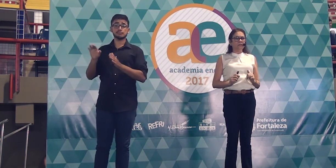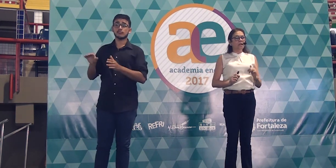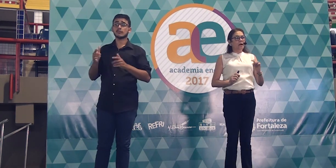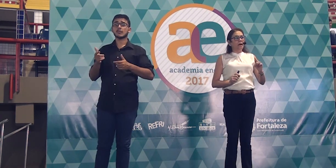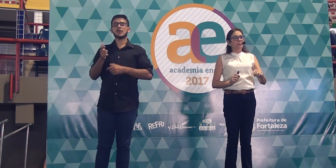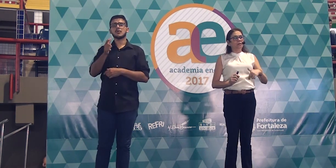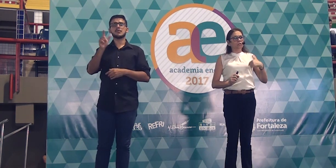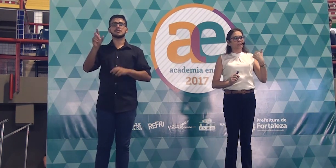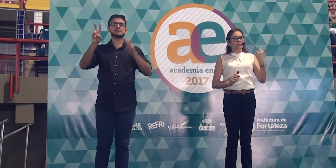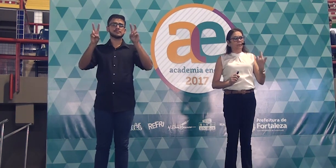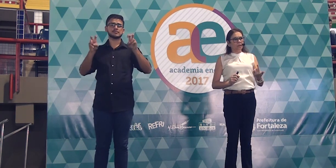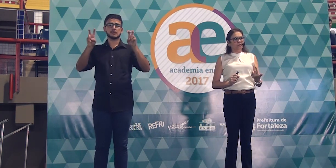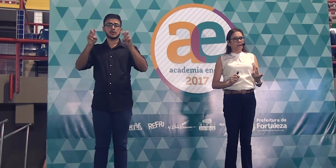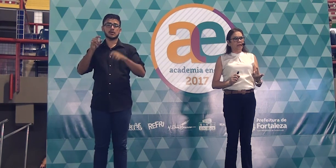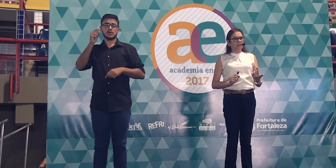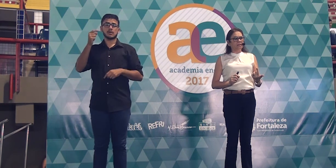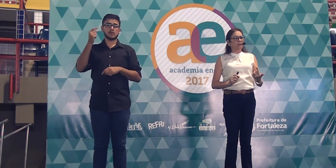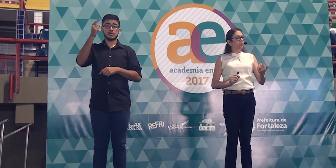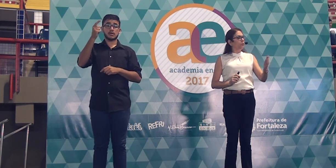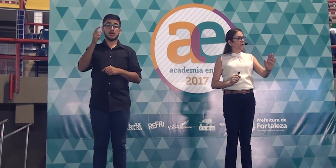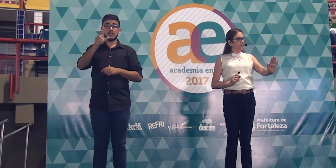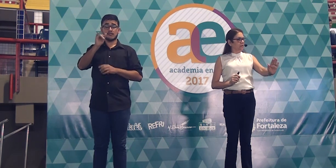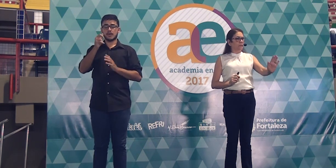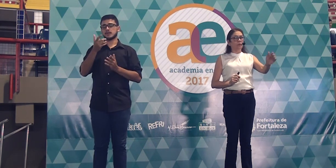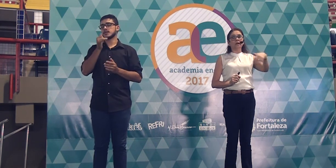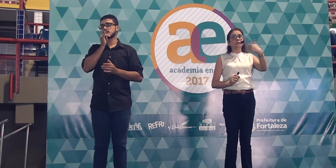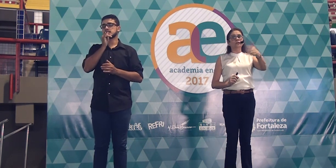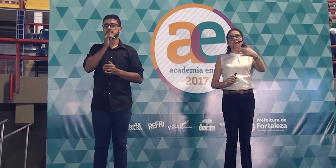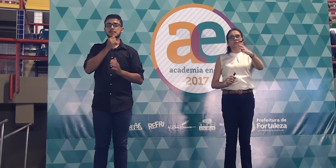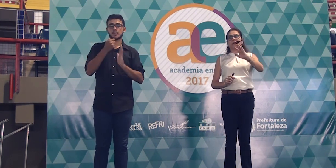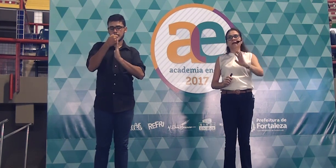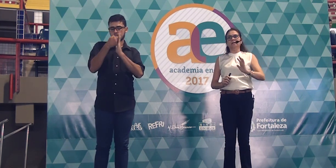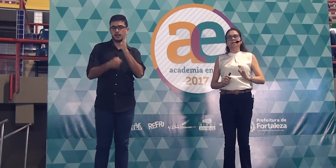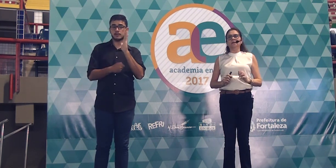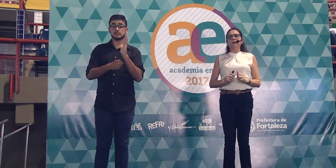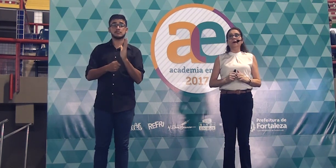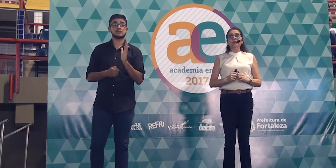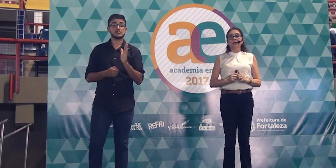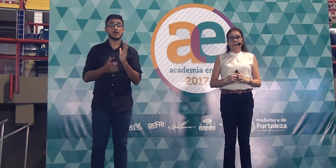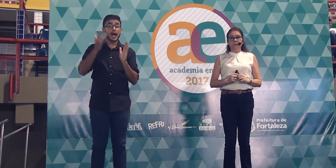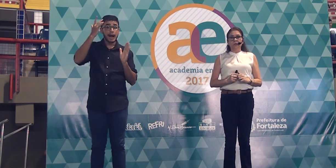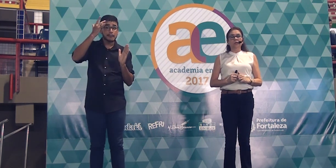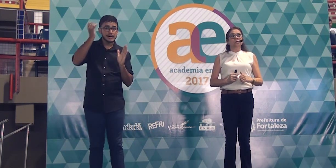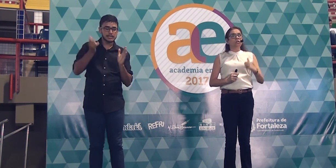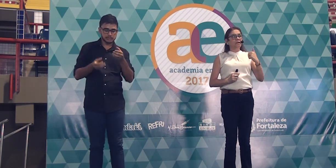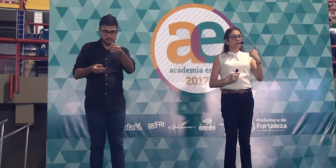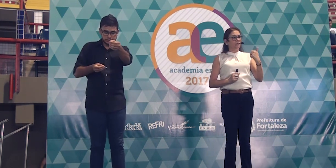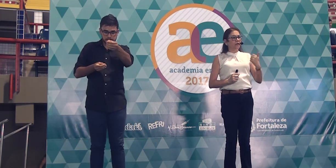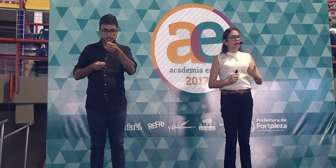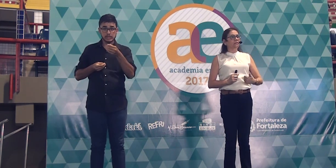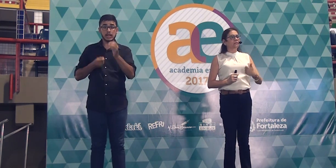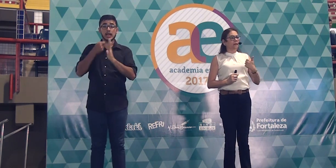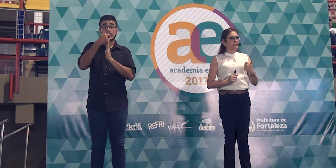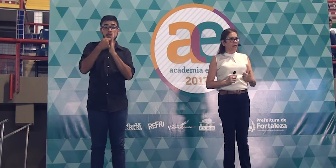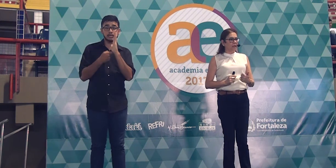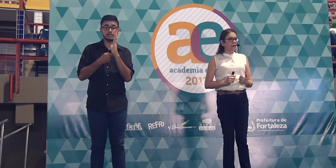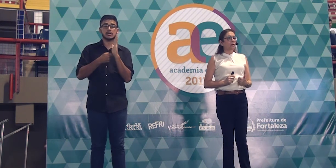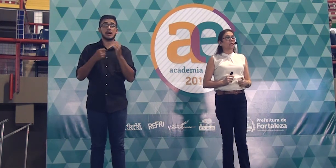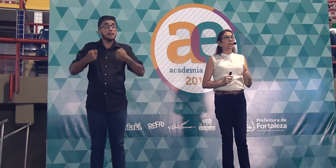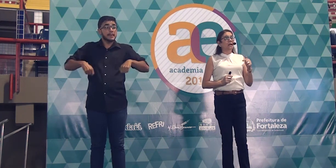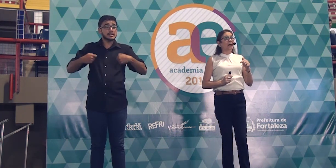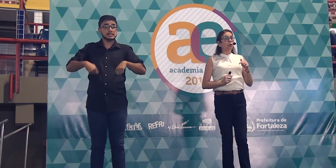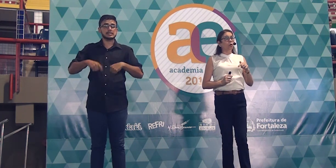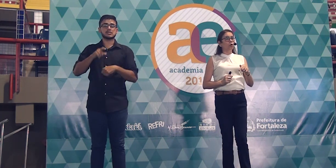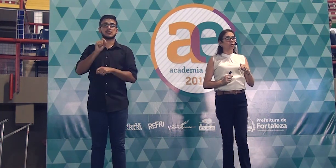eles. A partir da próxima redação, por exemplo, quem for entregar a redação amanhã, já deverá saber